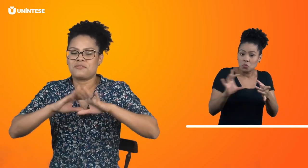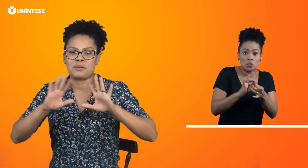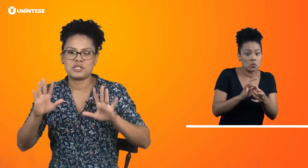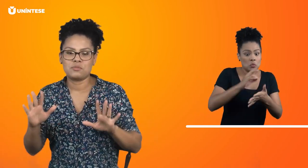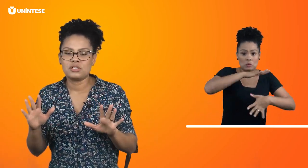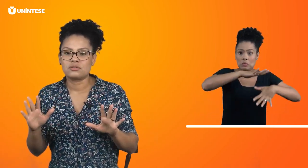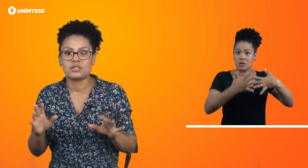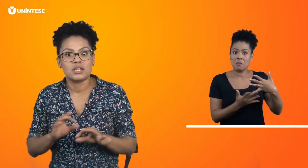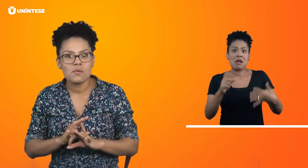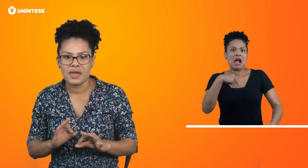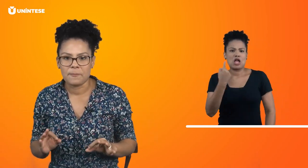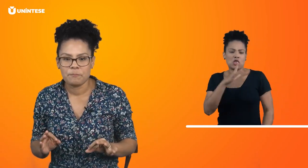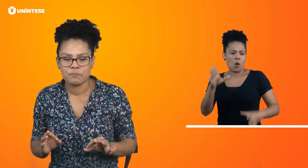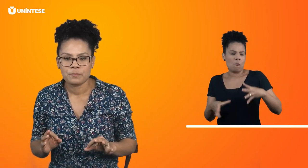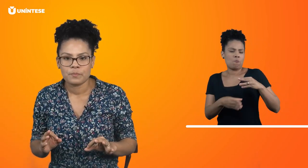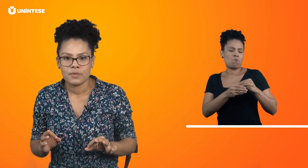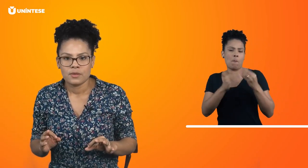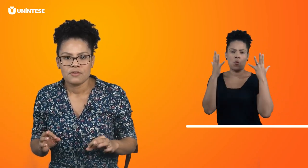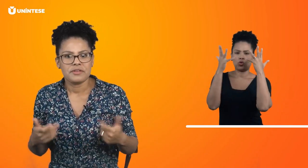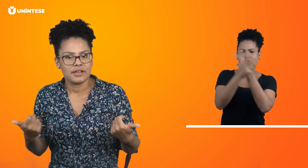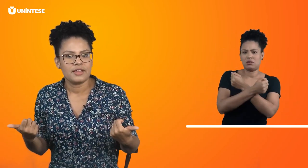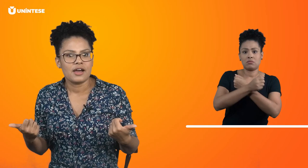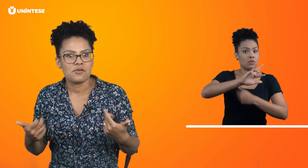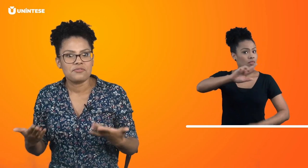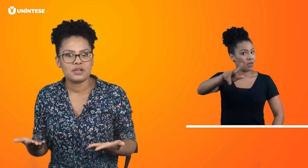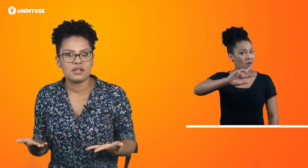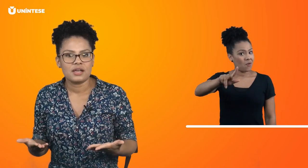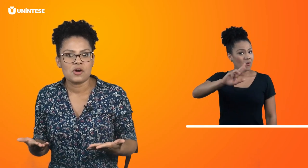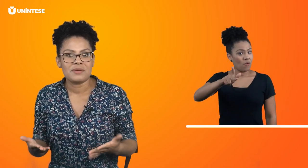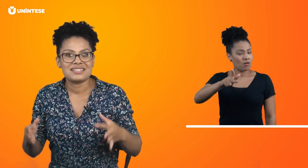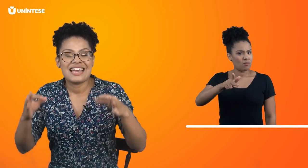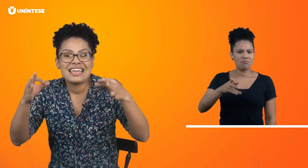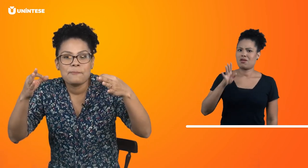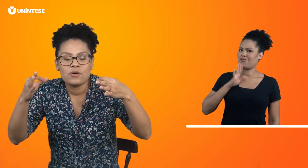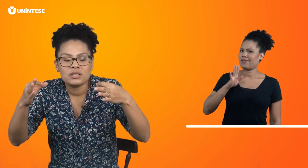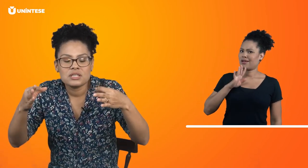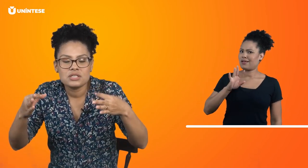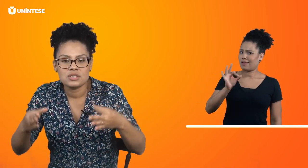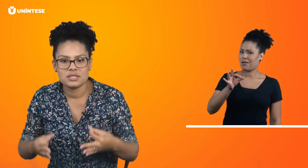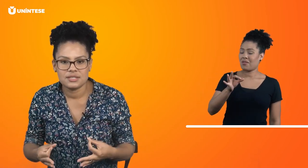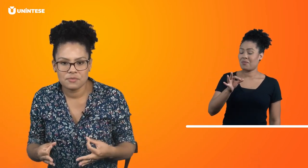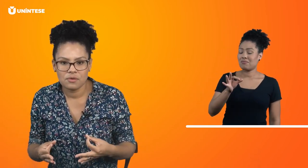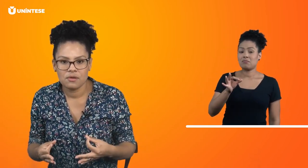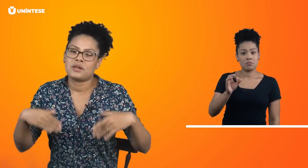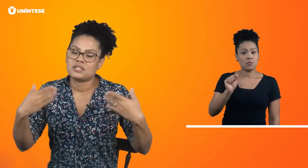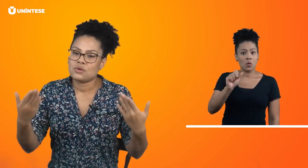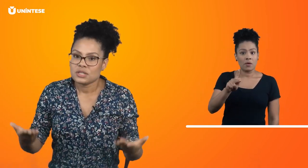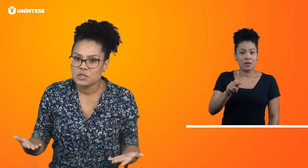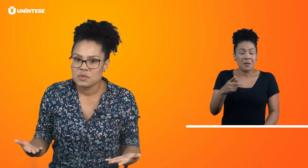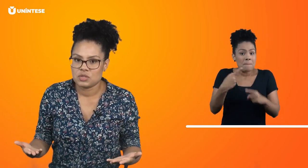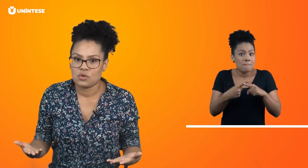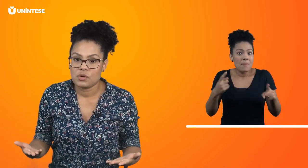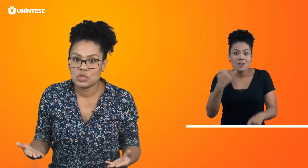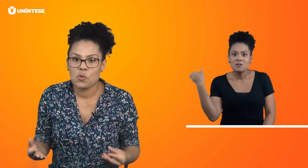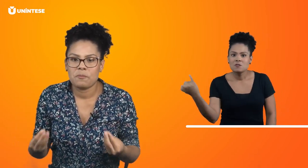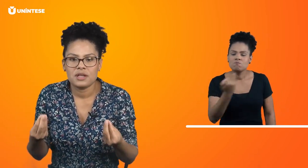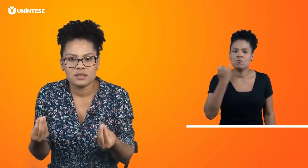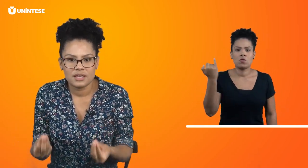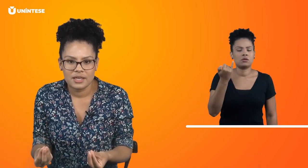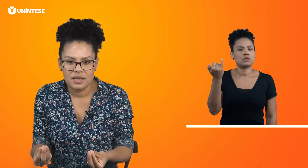ficar mais bonito. Não é. Fica legal? Fica legal. Mas é importantíssimo para as outras pessoas compreenderem